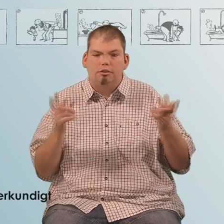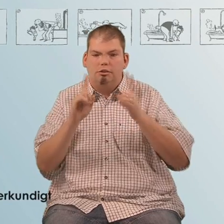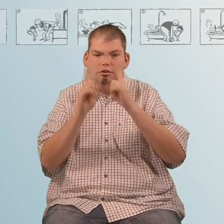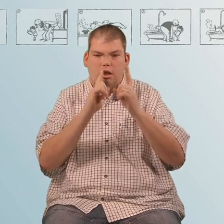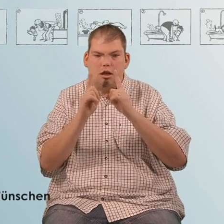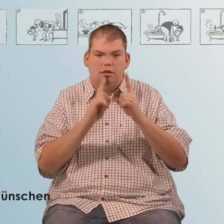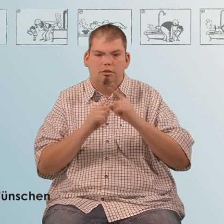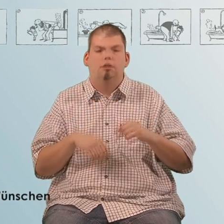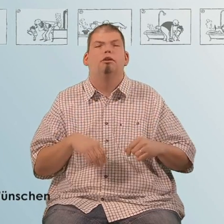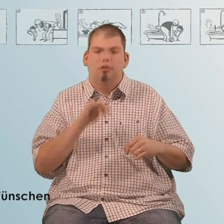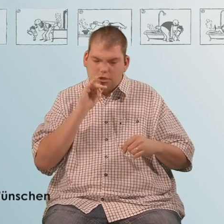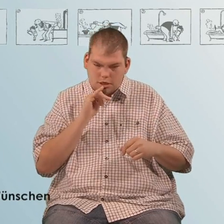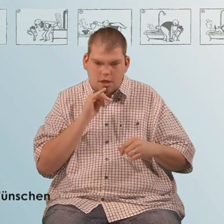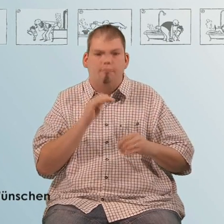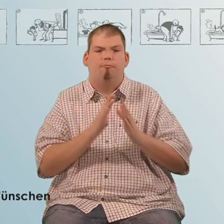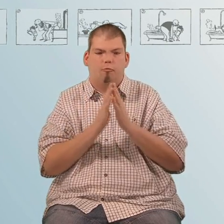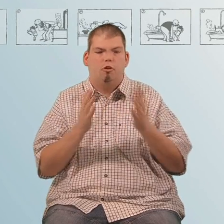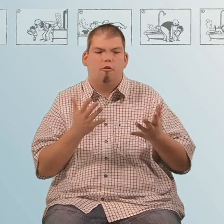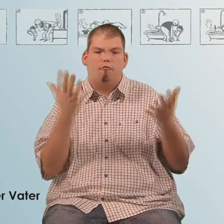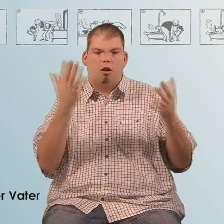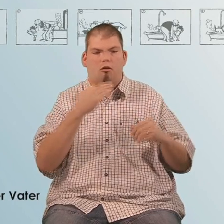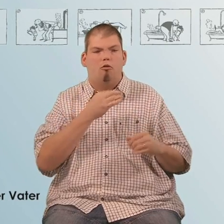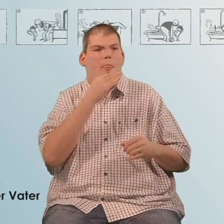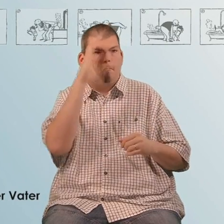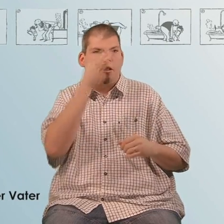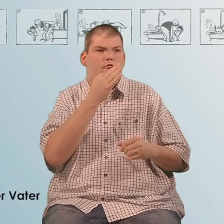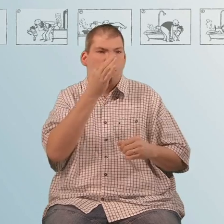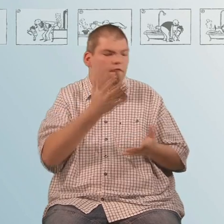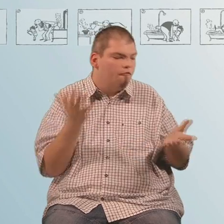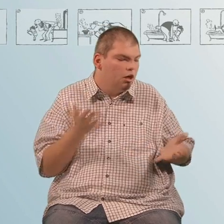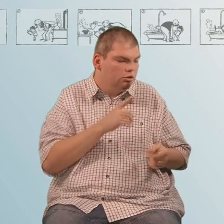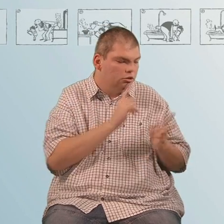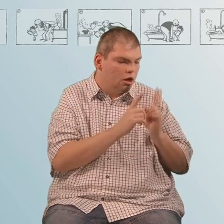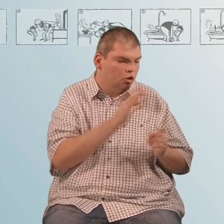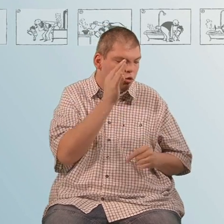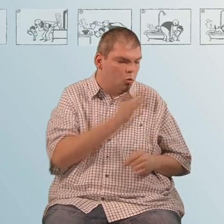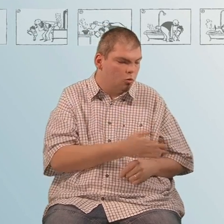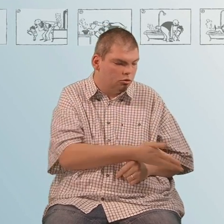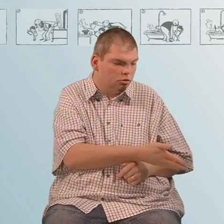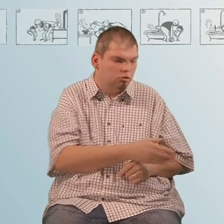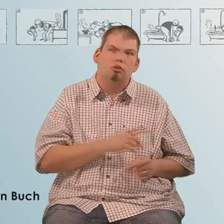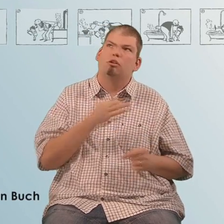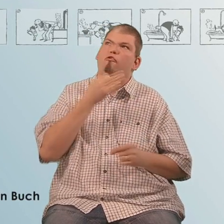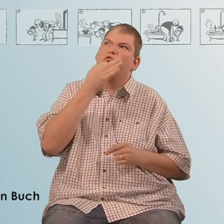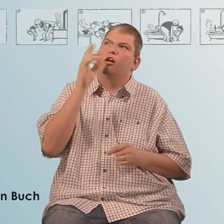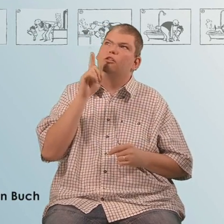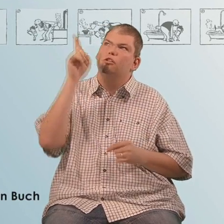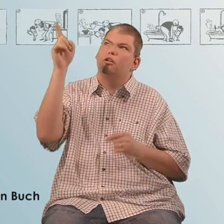kommt auch gleich ein Verkäufer und erkundigt sich nach ihren Wünschen. Daraufhin fragt der Vater seinen Sohn, was er denn für ein Buch haben möchte.